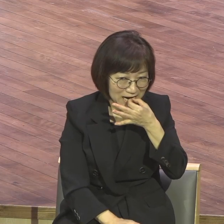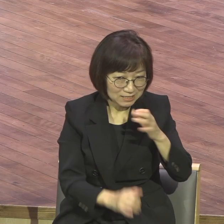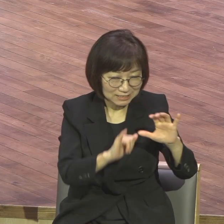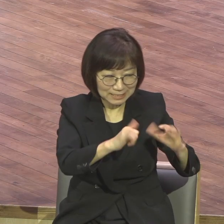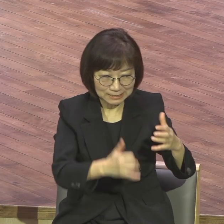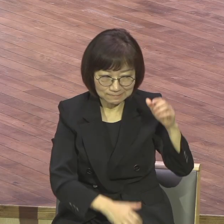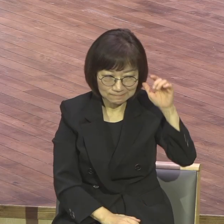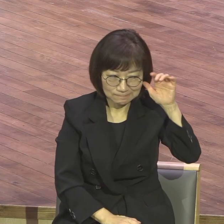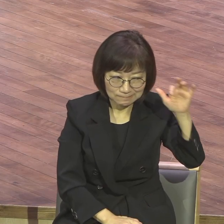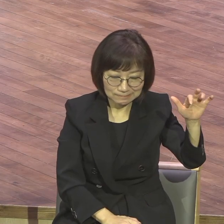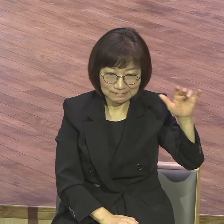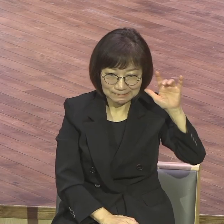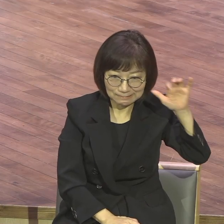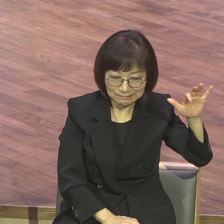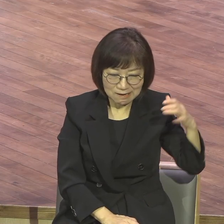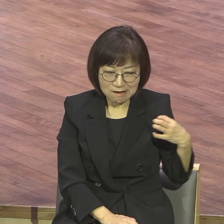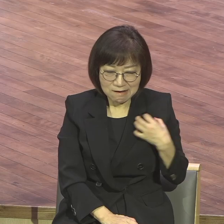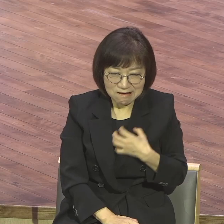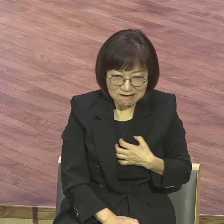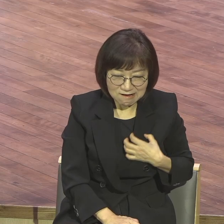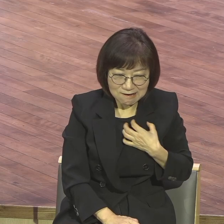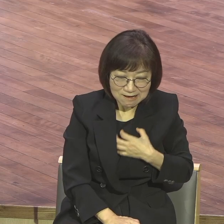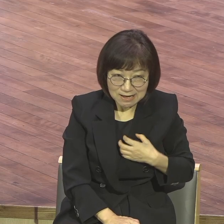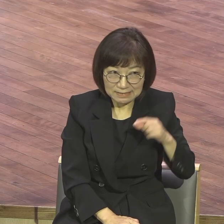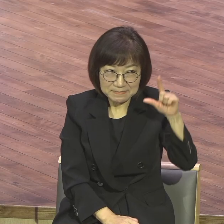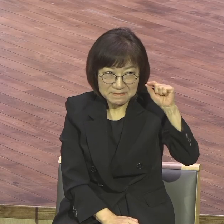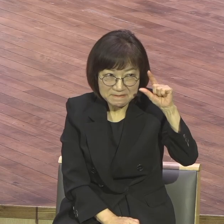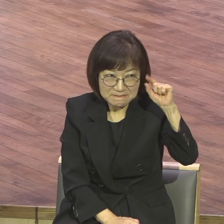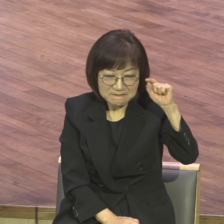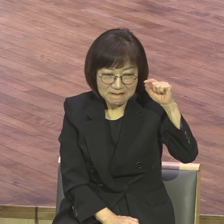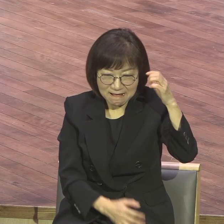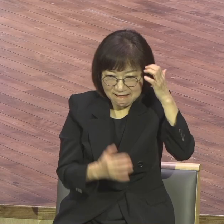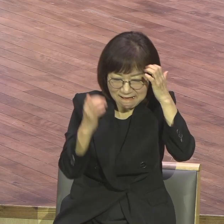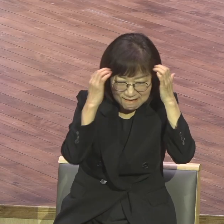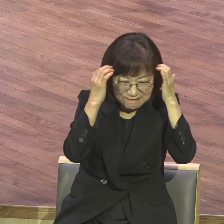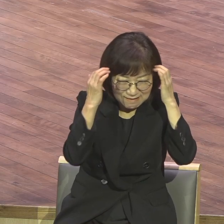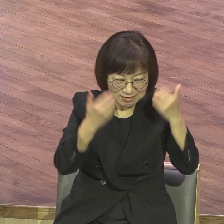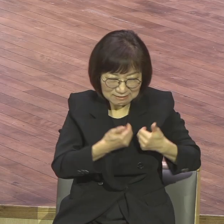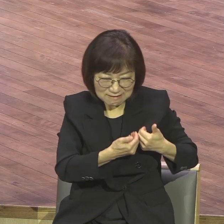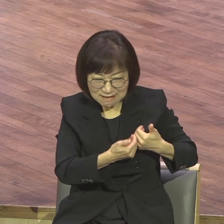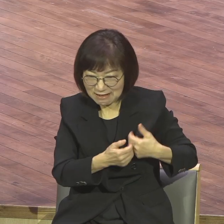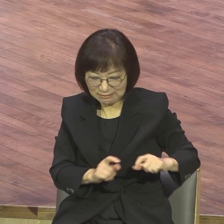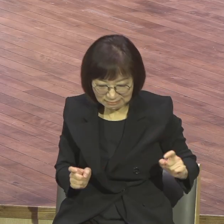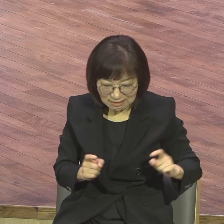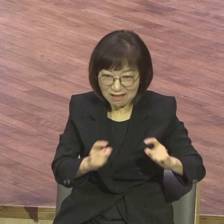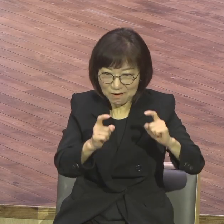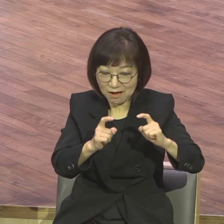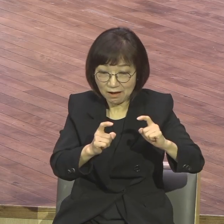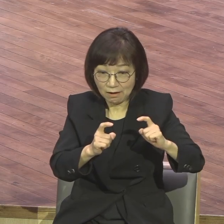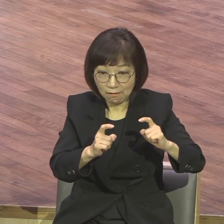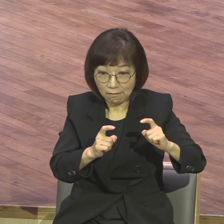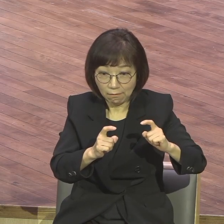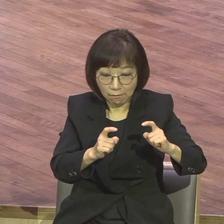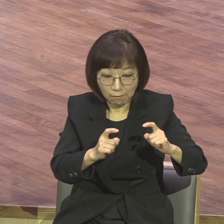늘 염려하고 불안하고 밤에 잠 못 자고 고통당하고 갈등하고 싸우고 분장하고 고소하고